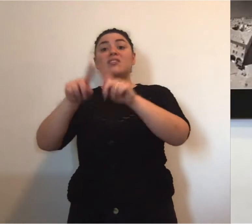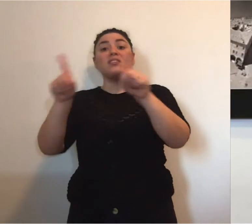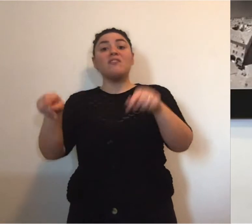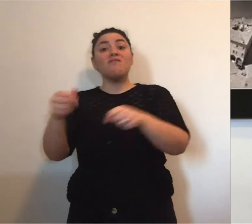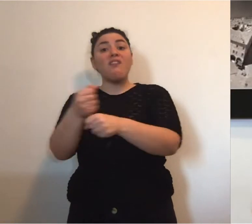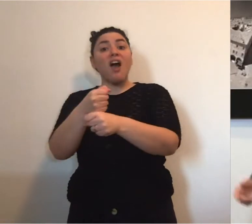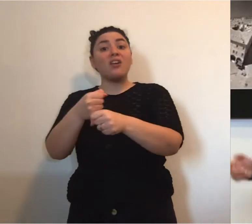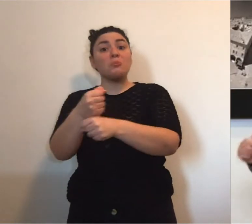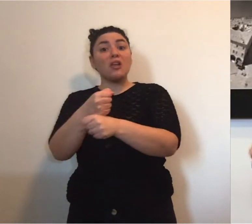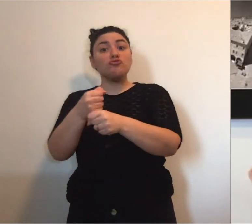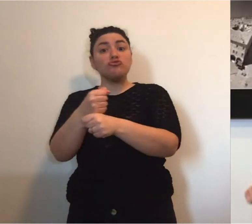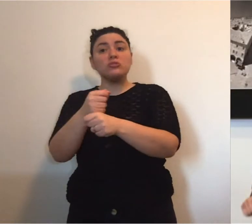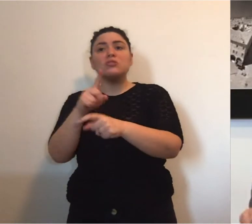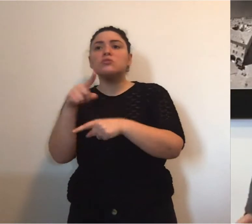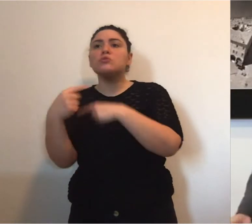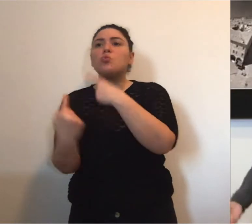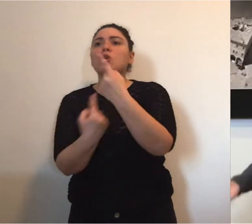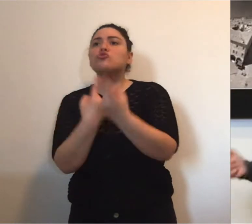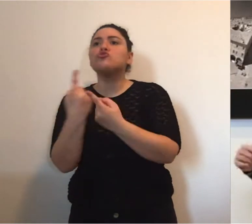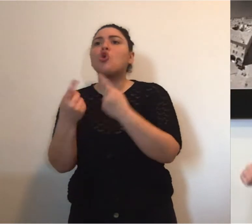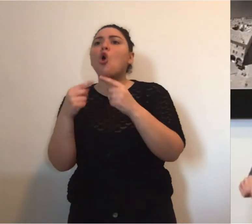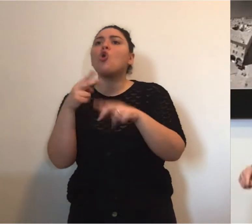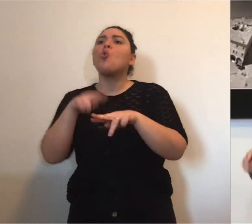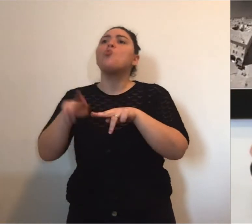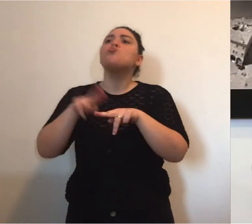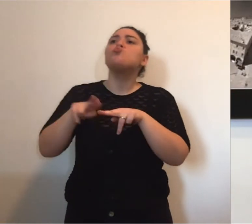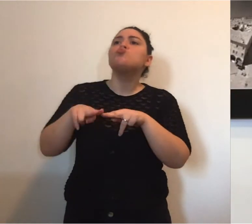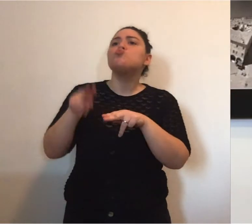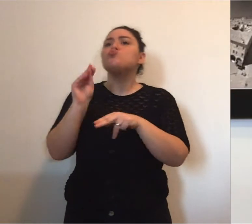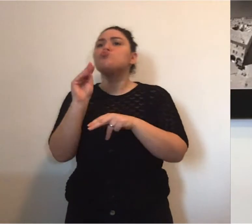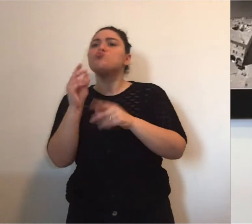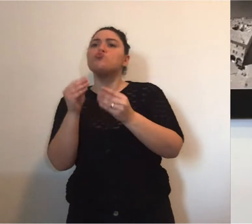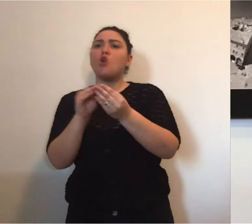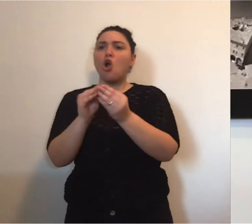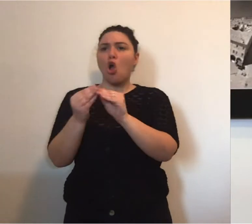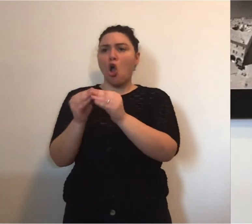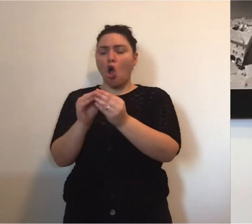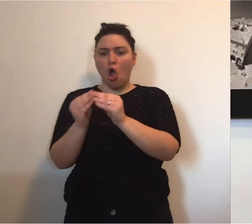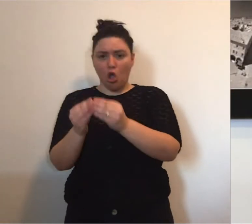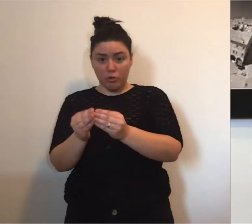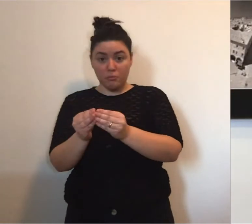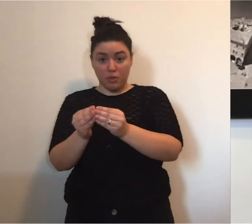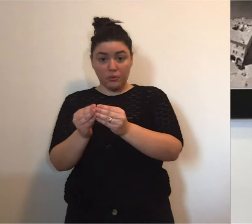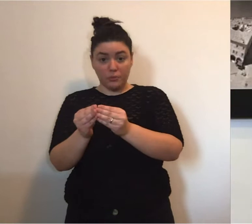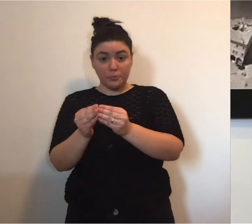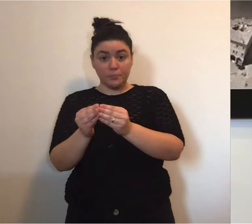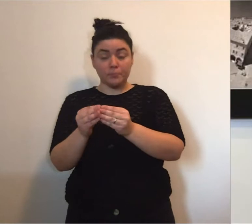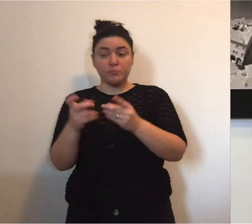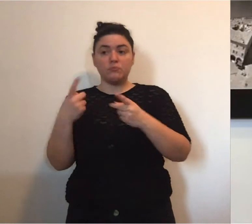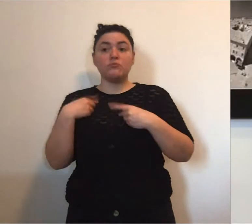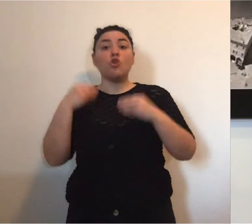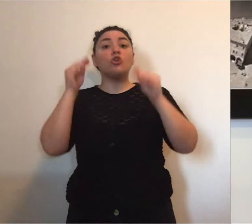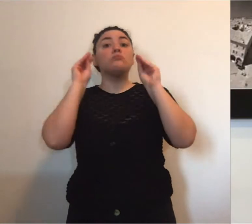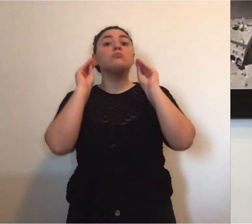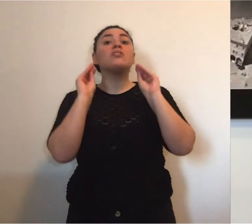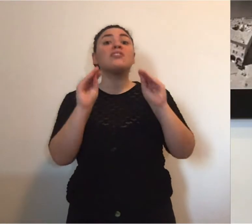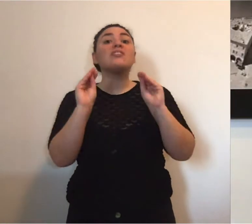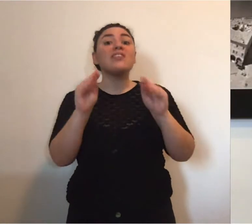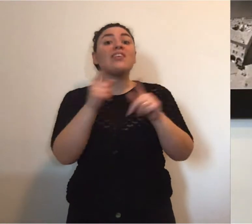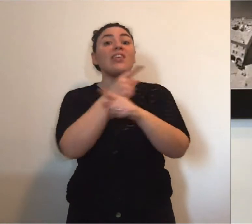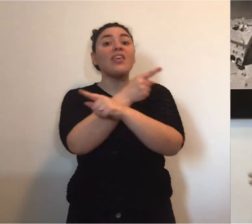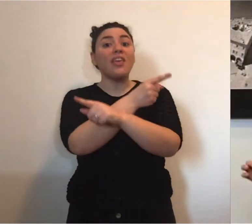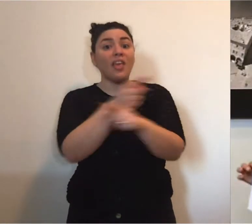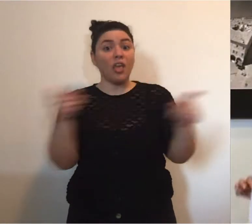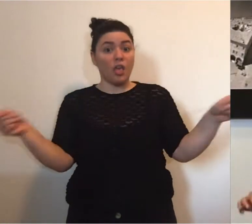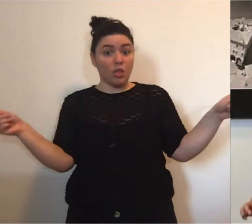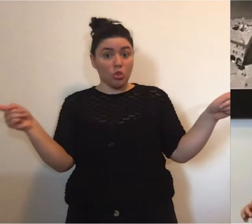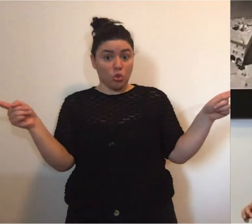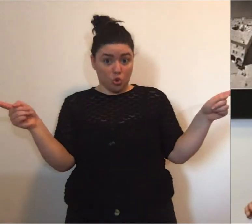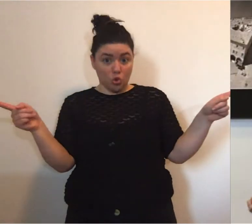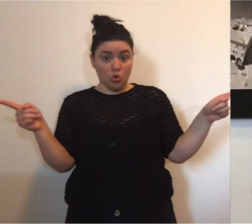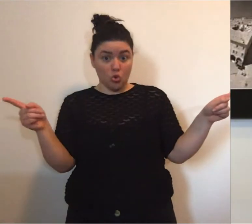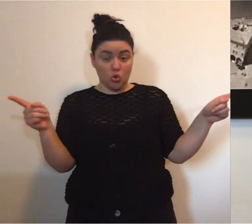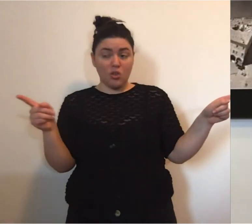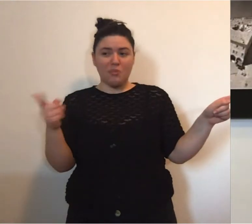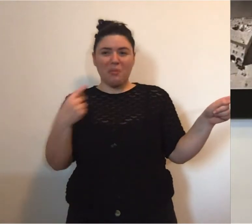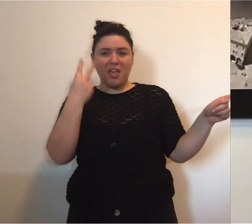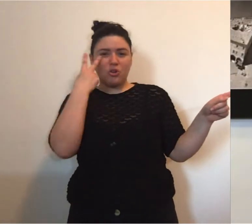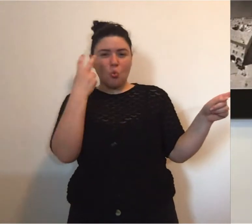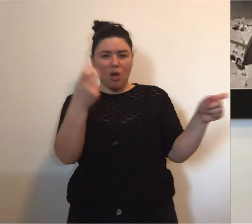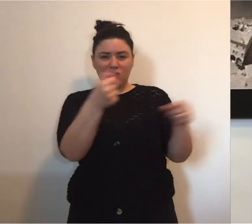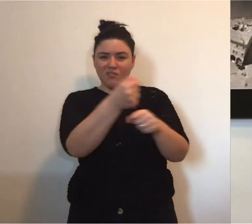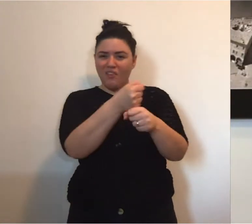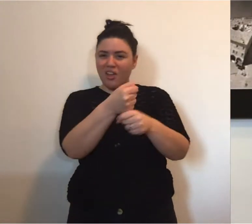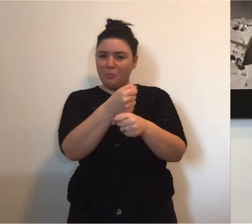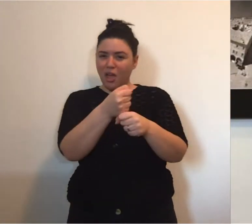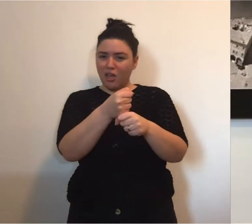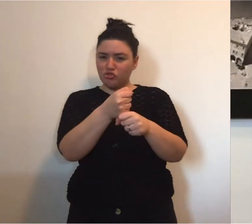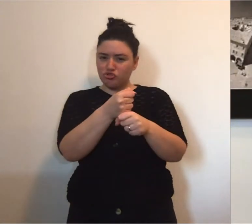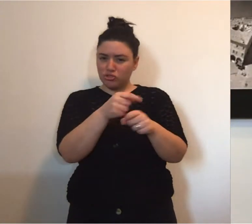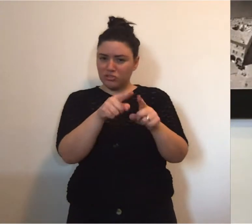farmacie qual è la situazione dell'utilizzo delle mascherine. Vi chiedo per quanto riguarda le farmacie perché noi